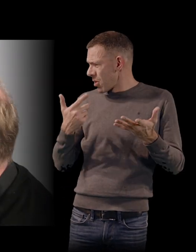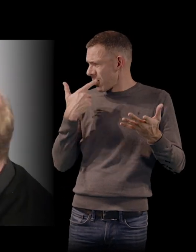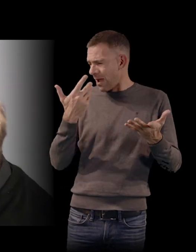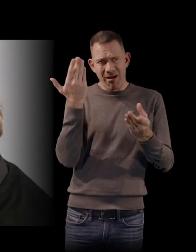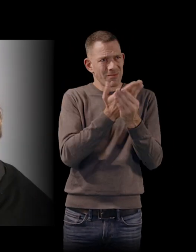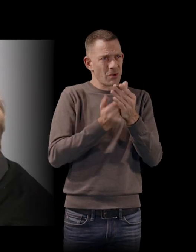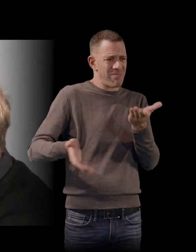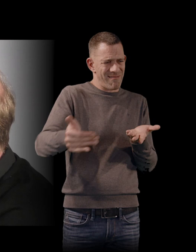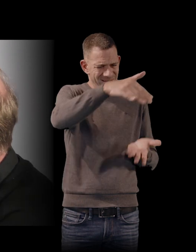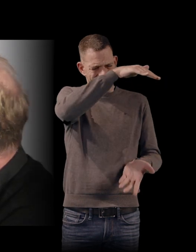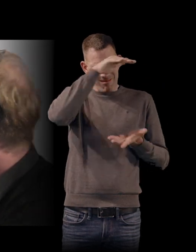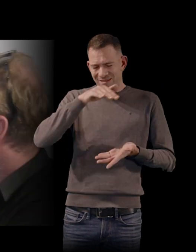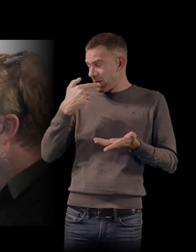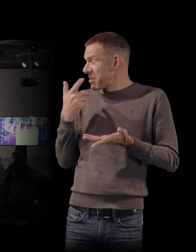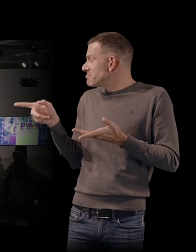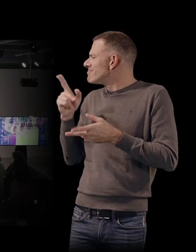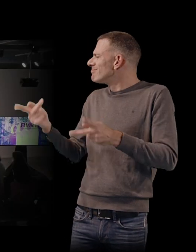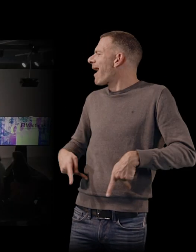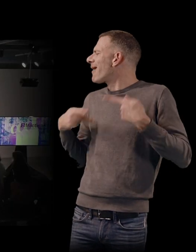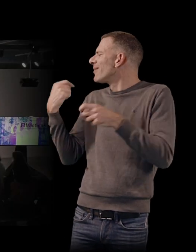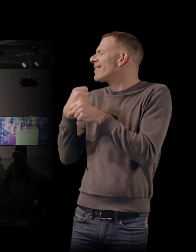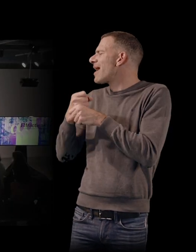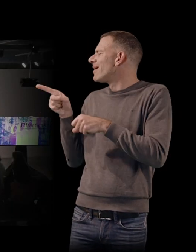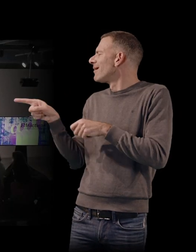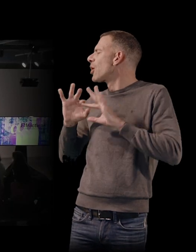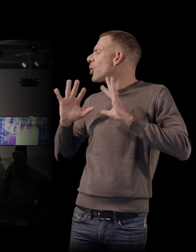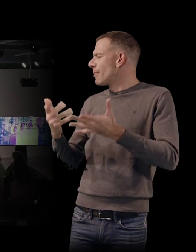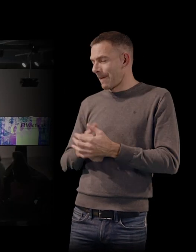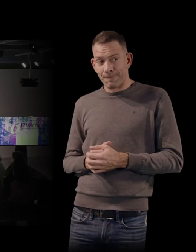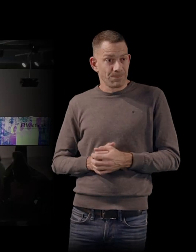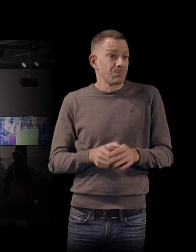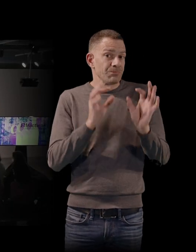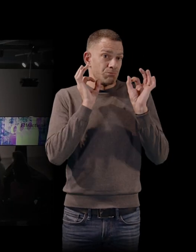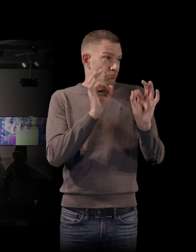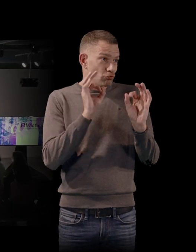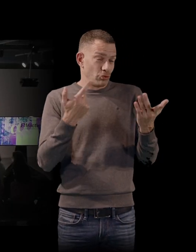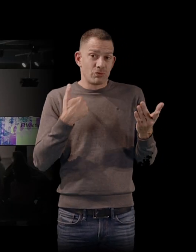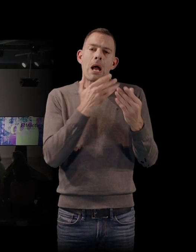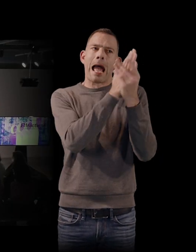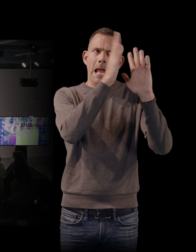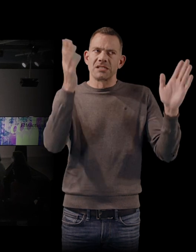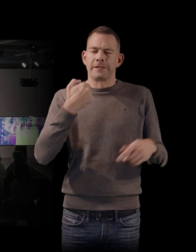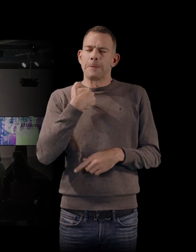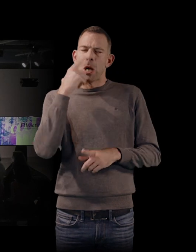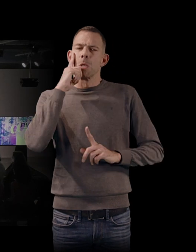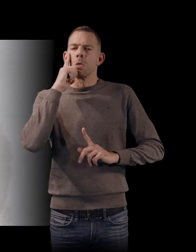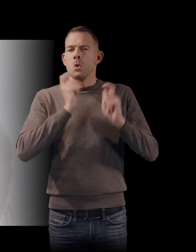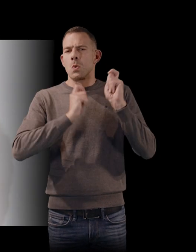Peut-être nous faire rentrer dans votre atelier. Oui, alors justement, l'archive, moi, je m'en méfie beaucoup. Je l'ai gardé le plus possible à